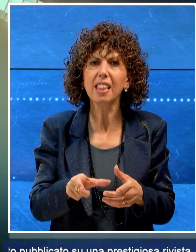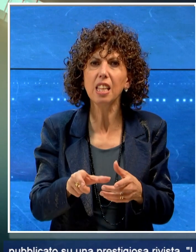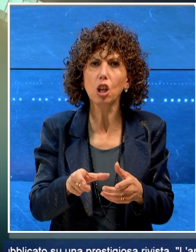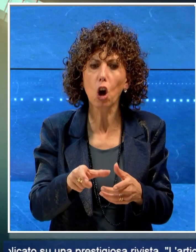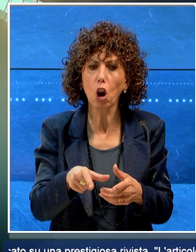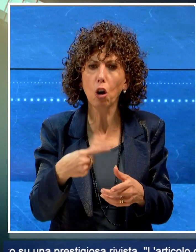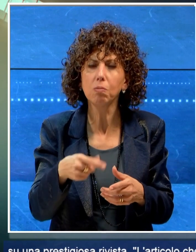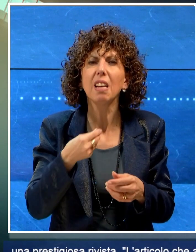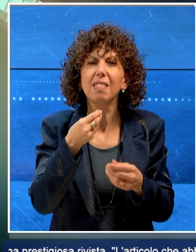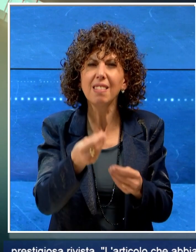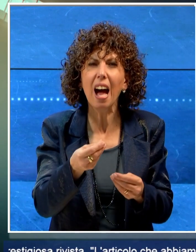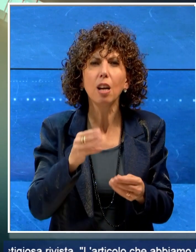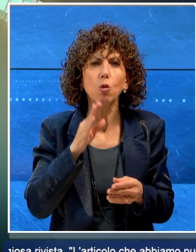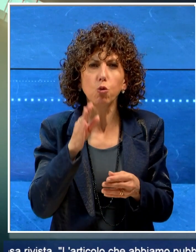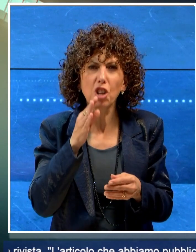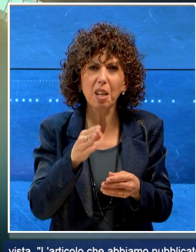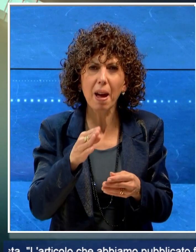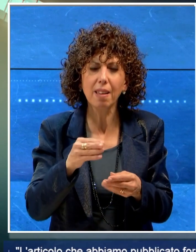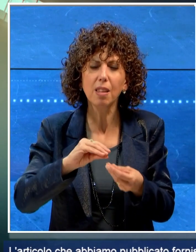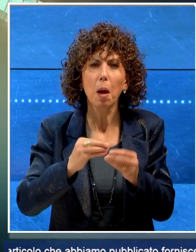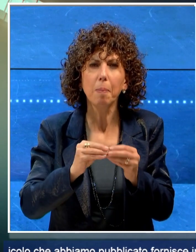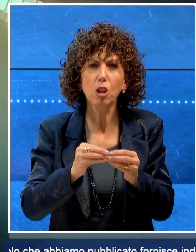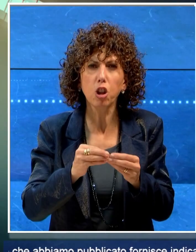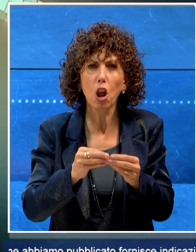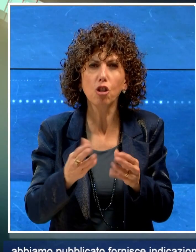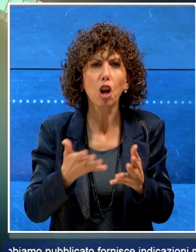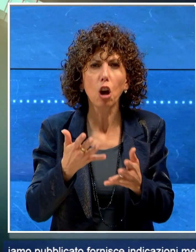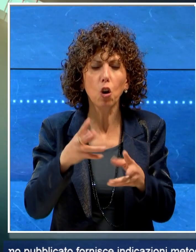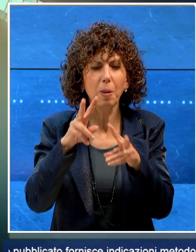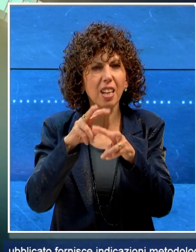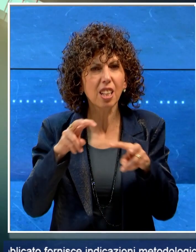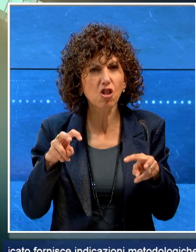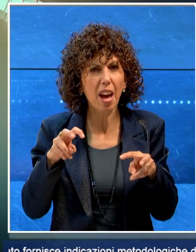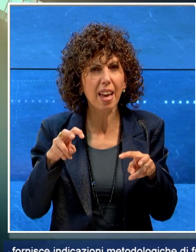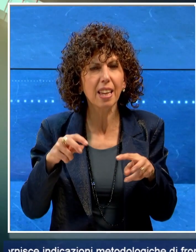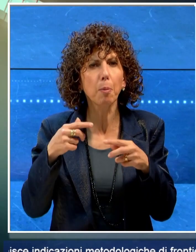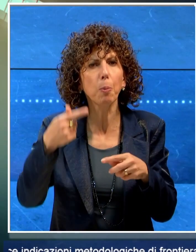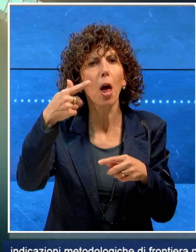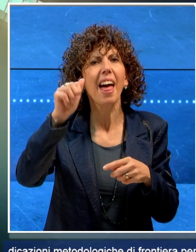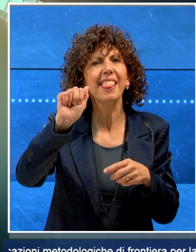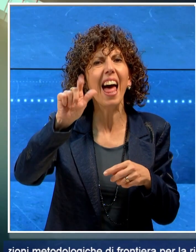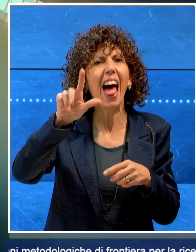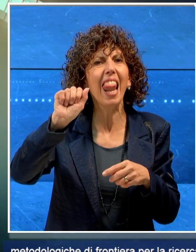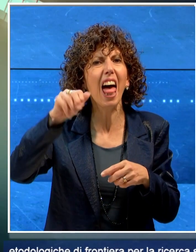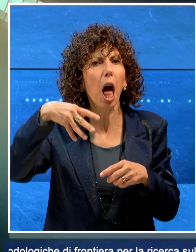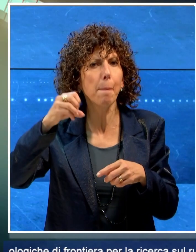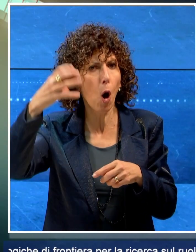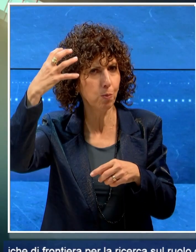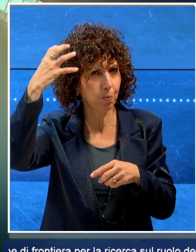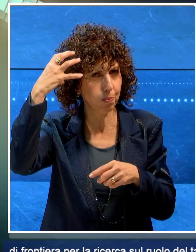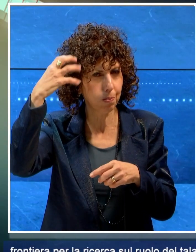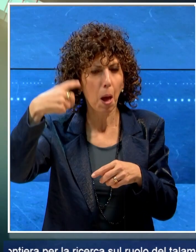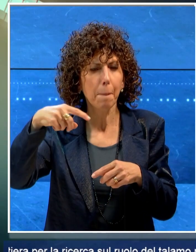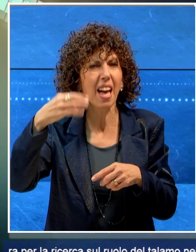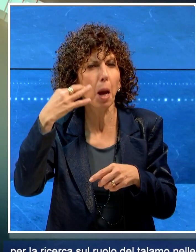fornisce indicazioni metodologiche di frontiera per la ricerca sul ruolo del talamo nella capacità di cognitive